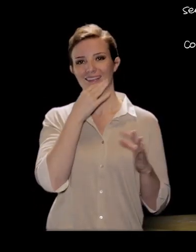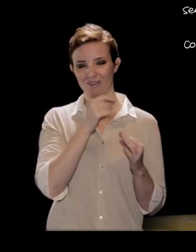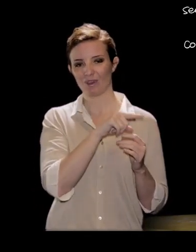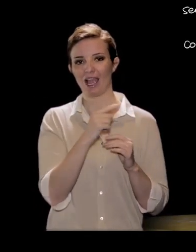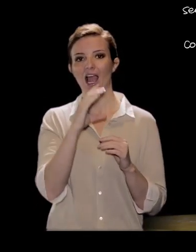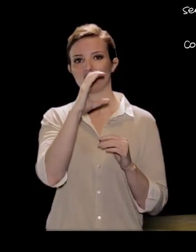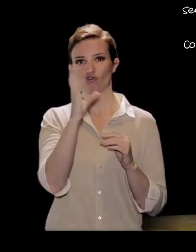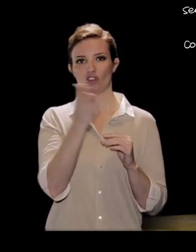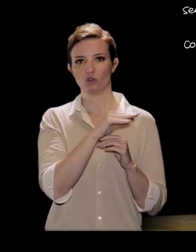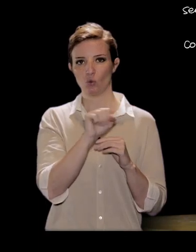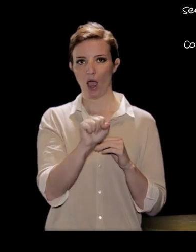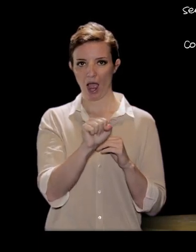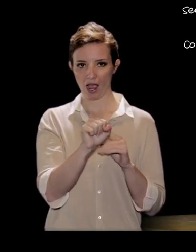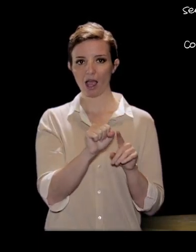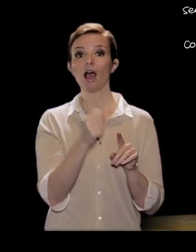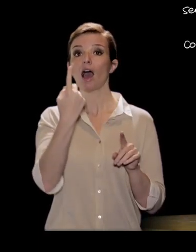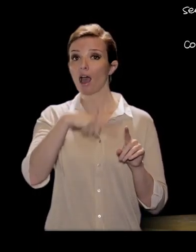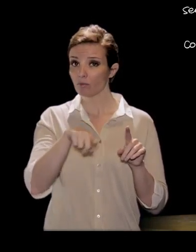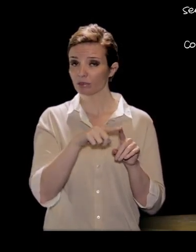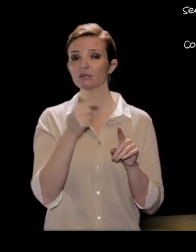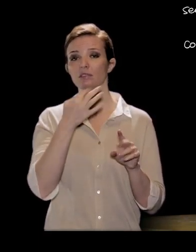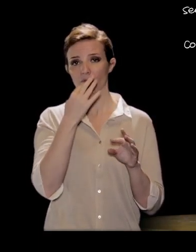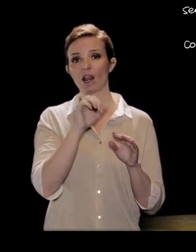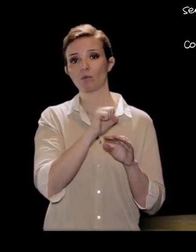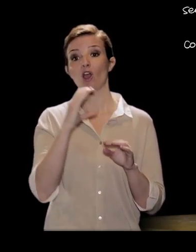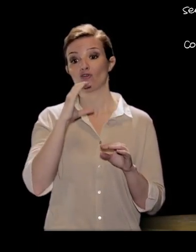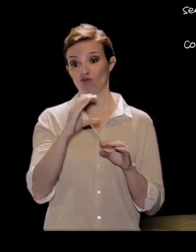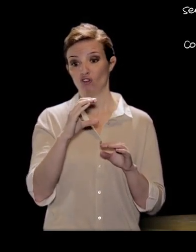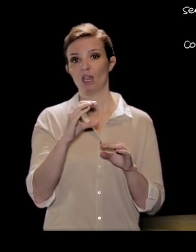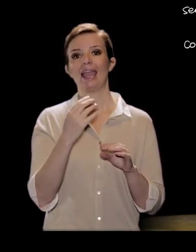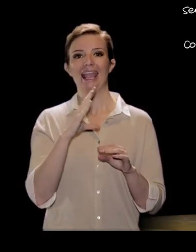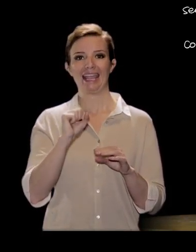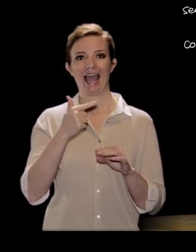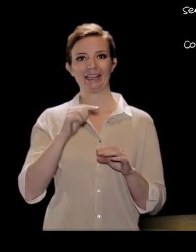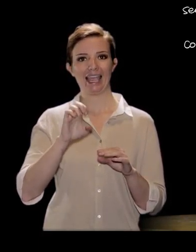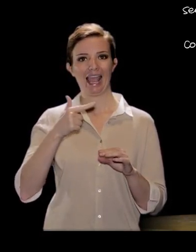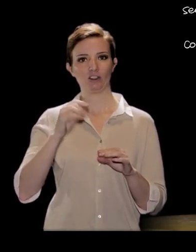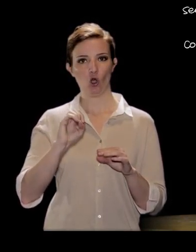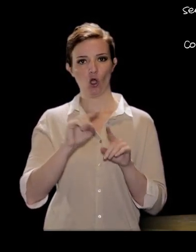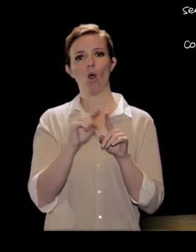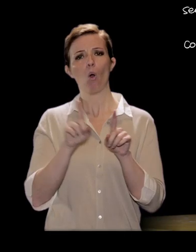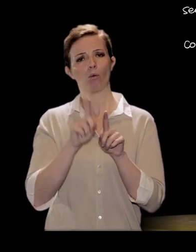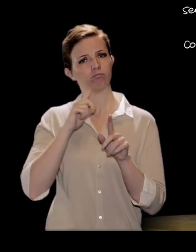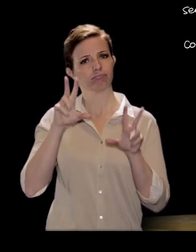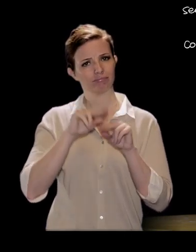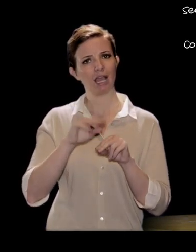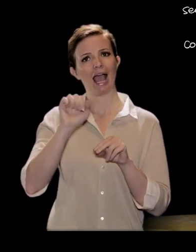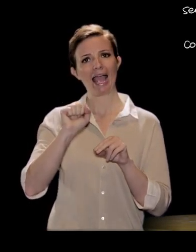su A. E quindi, possiamo scrivere che C, cateto, è uguale, di nuovo, ipotenusa, per il coseno di beta.